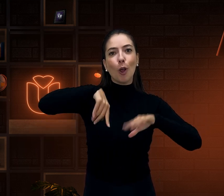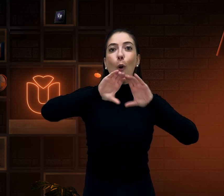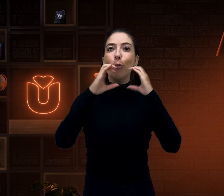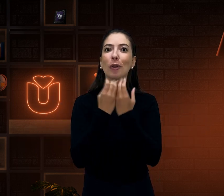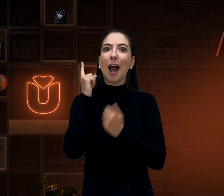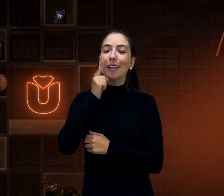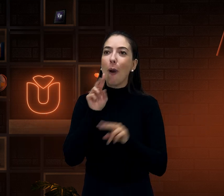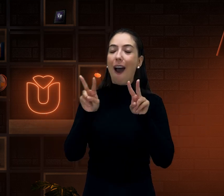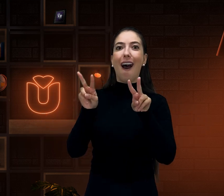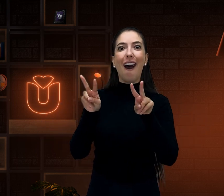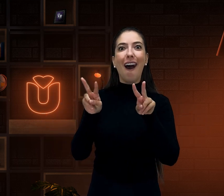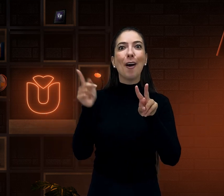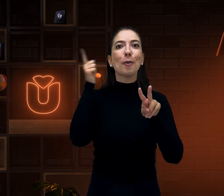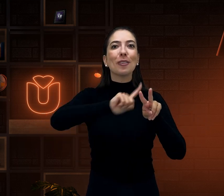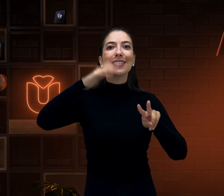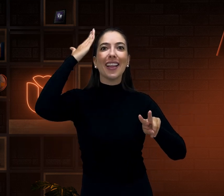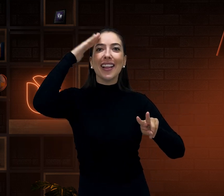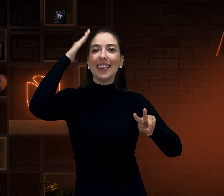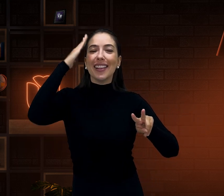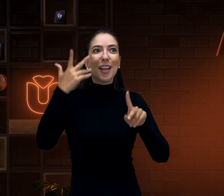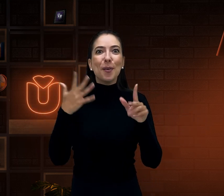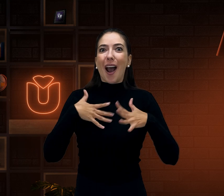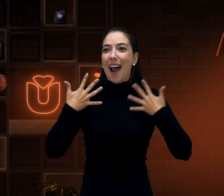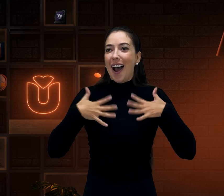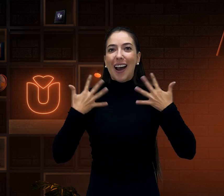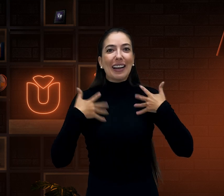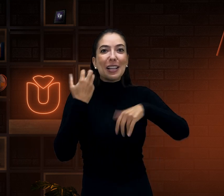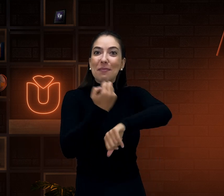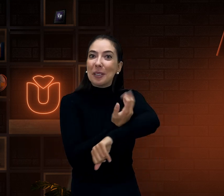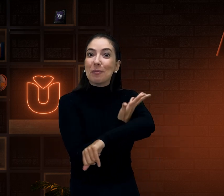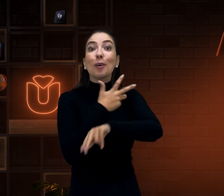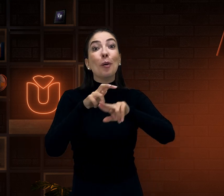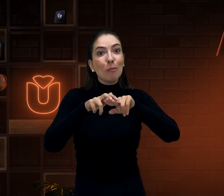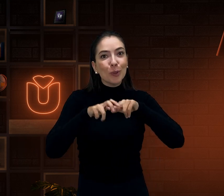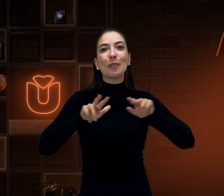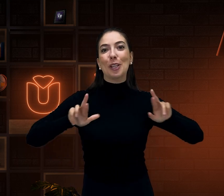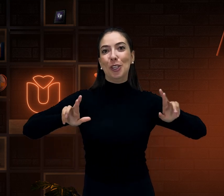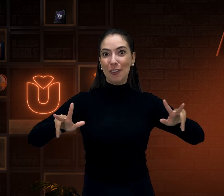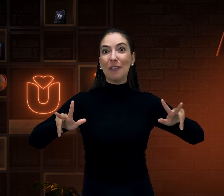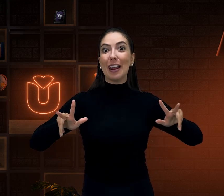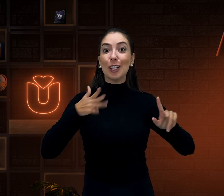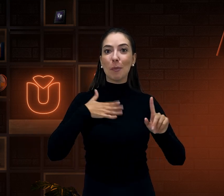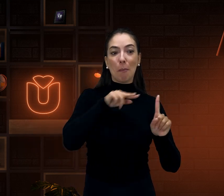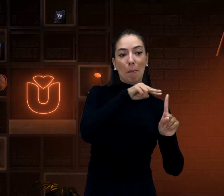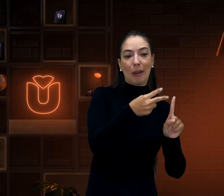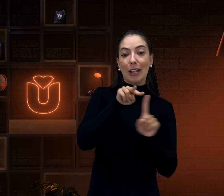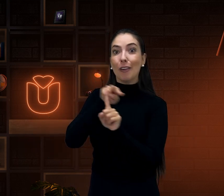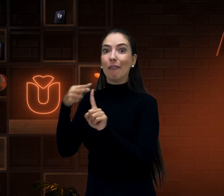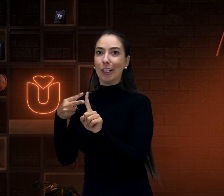A comunidade surda olha e entende claramente uma tradução assim e se emociona. Por isso tem essas diferenças,